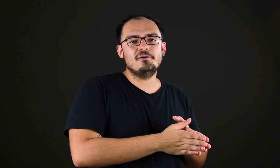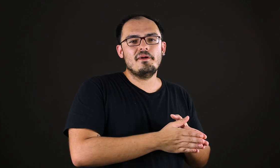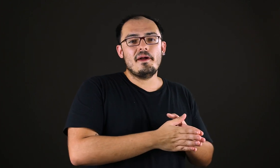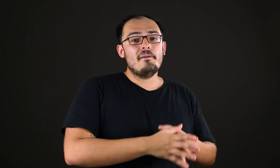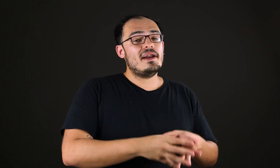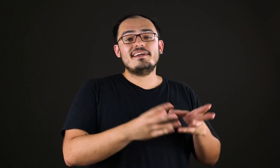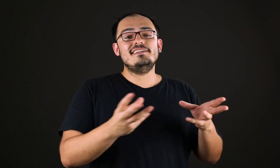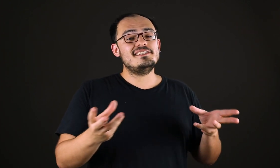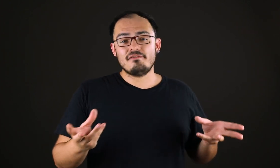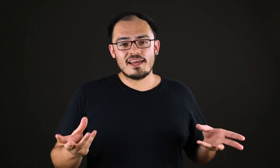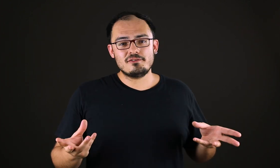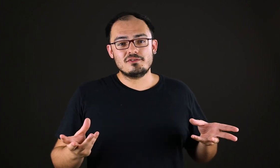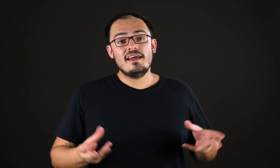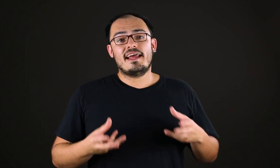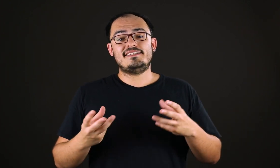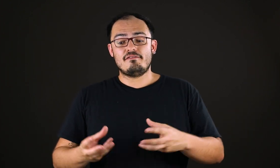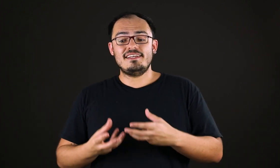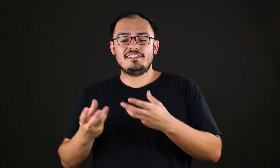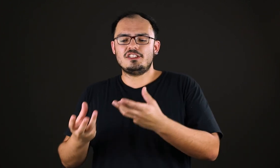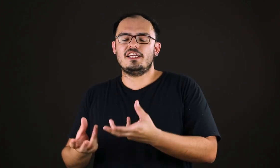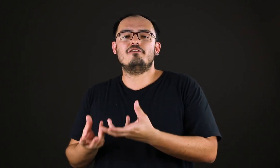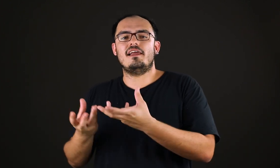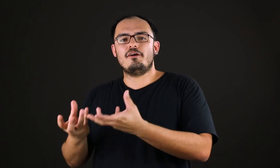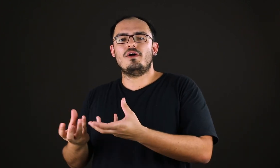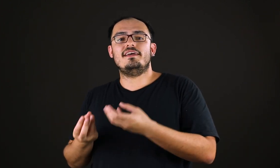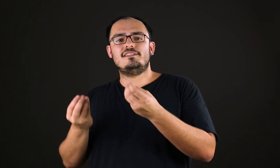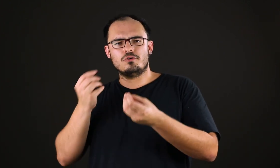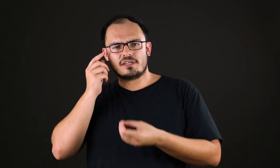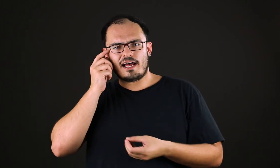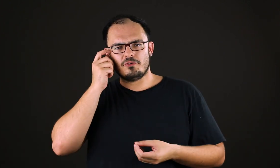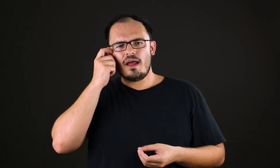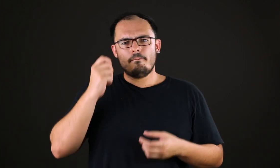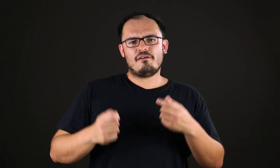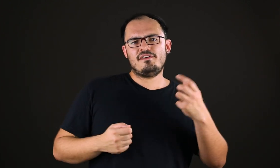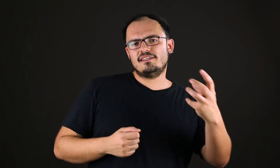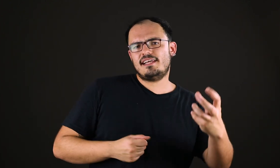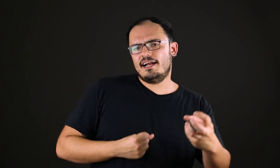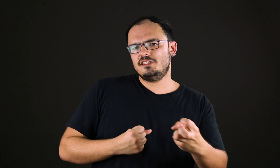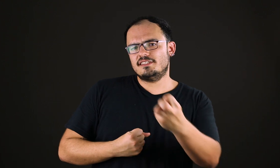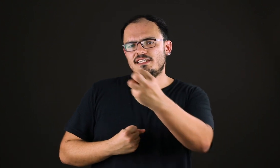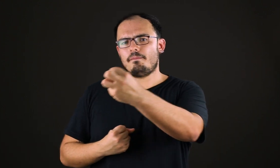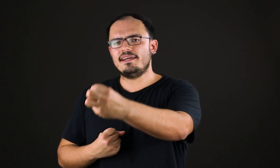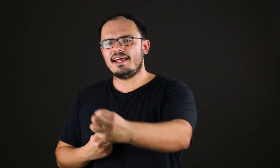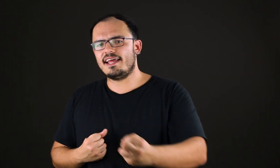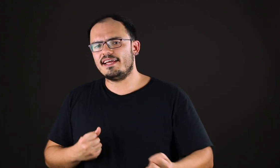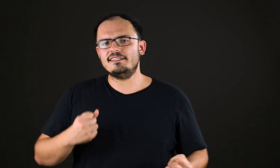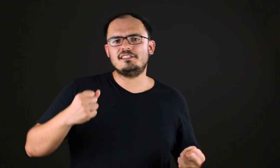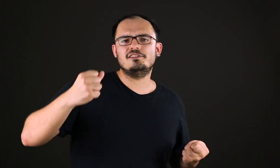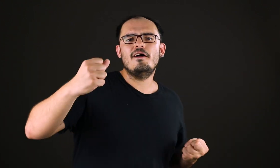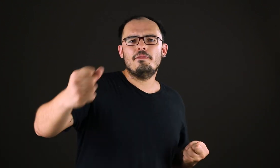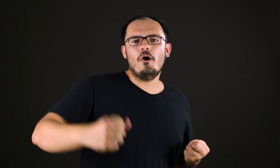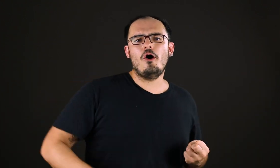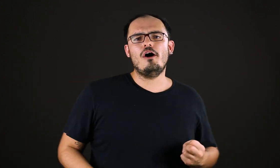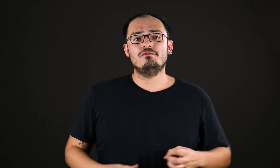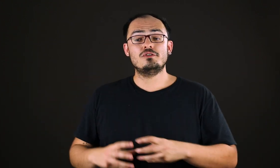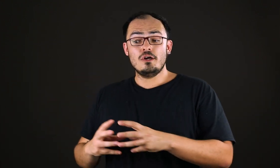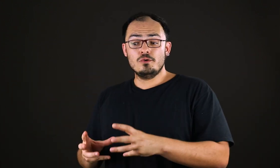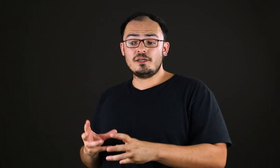para grandes eventos. Quer dizer, em vez desse dinheiro da Lei Rouanet ser usado para financiar artistas independentes, novos, os